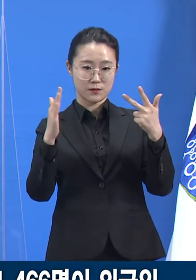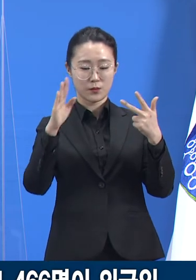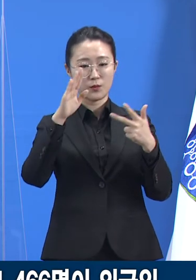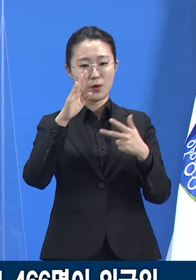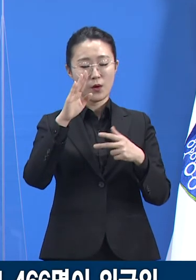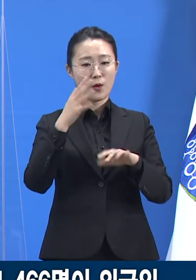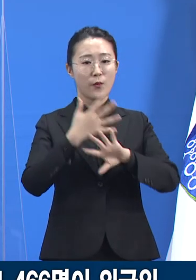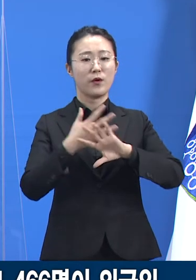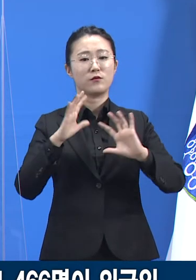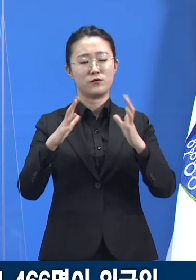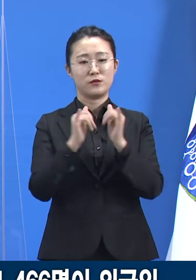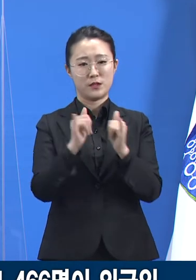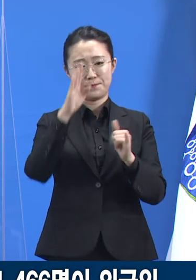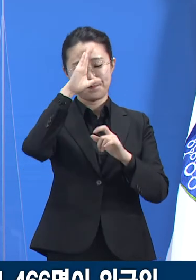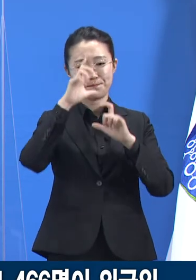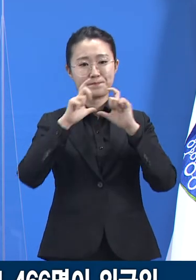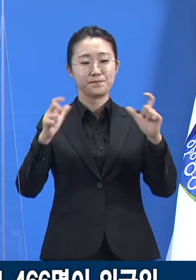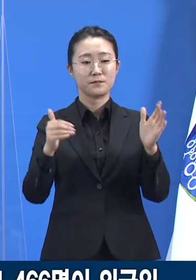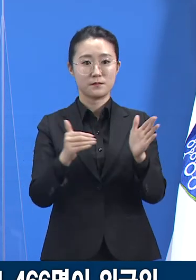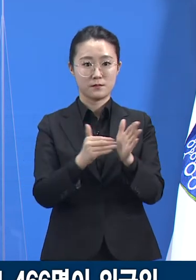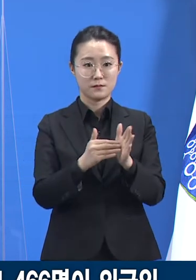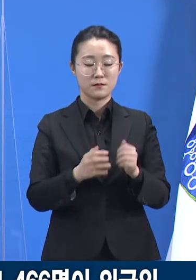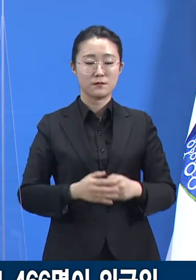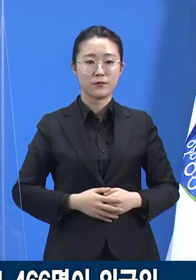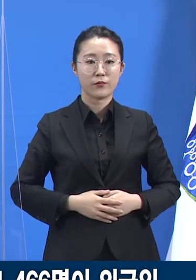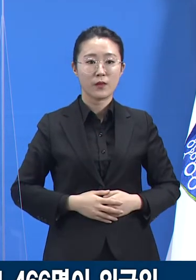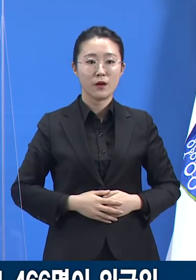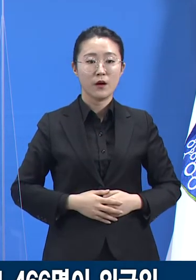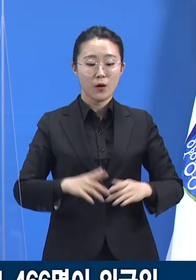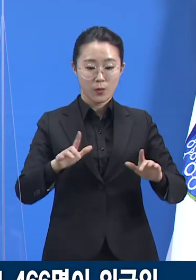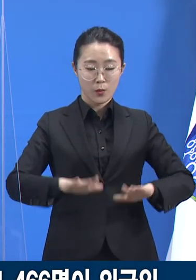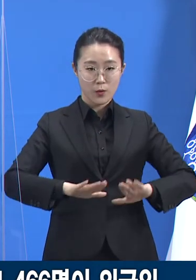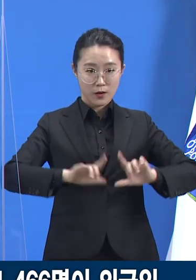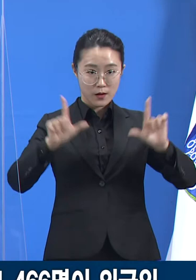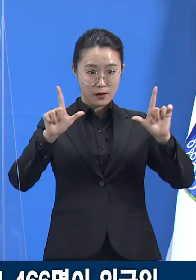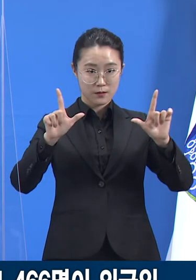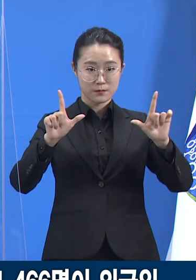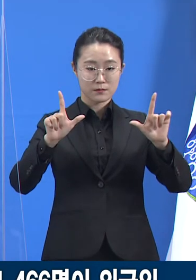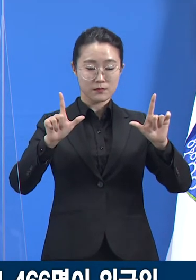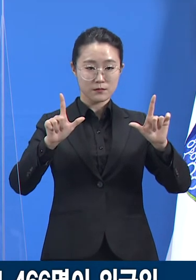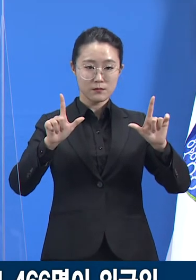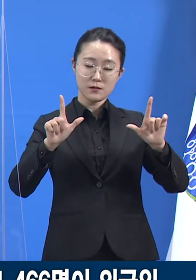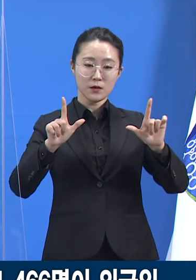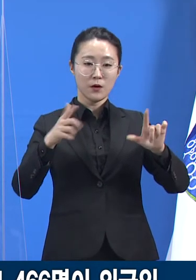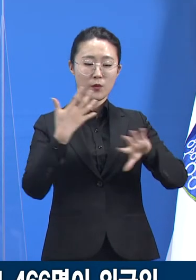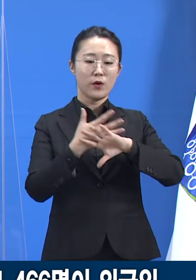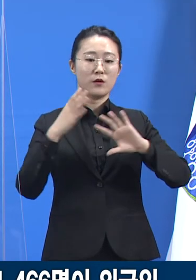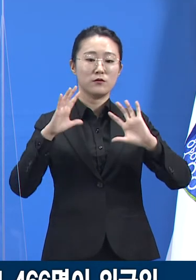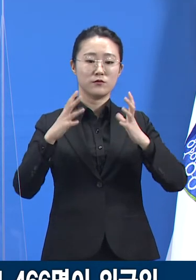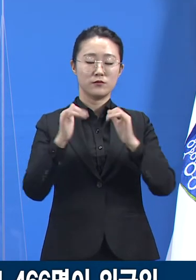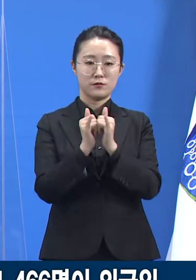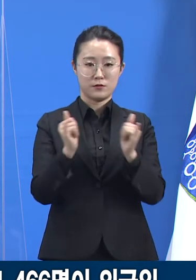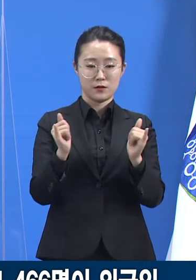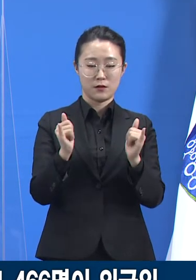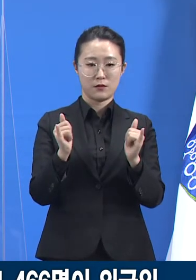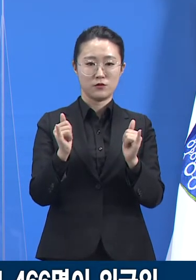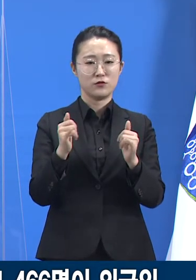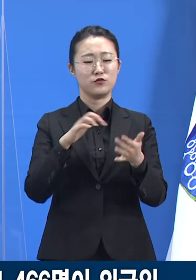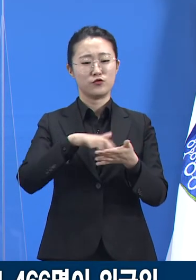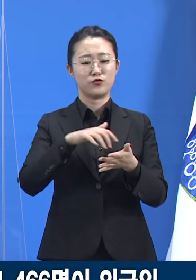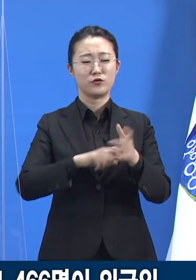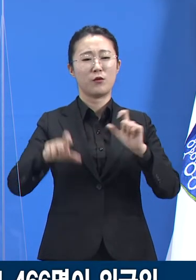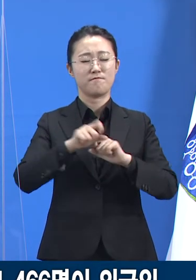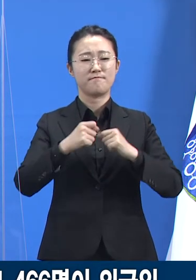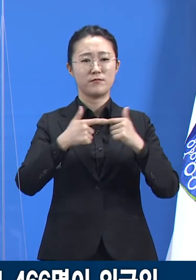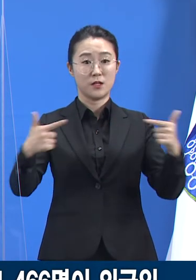올해 들어선 확진자 중 외국인의 비율이 뚜렷이 늘었습니다. 3월 9일 12시